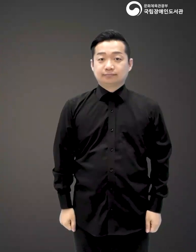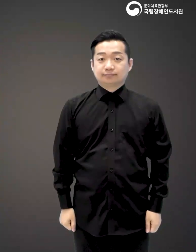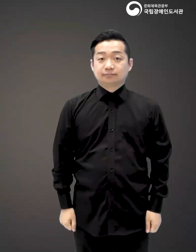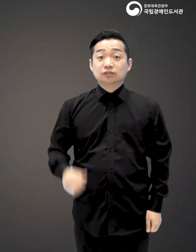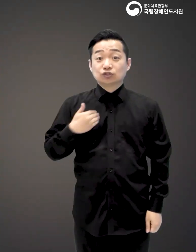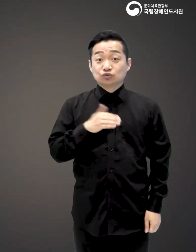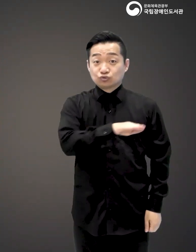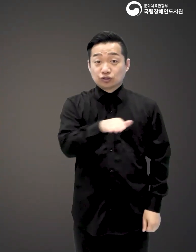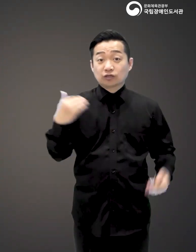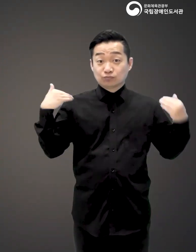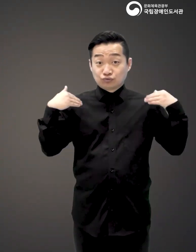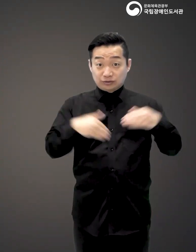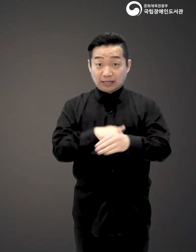우리는 부탄에 삽니다 삽니다